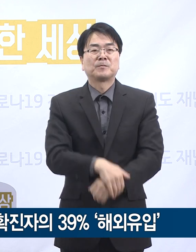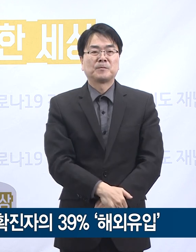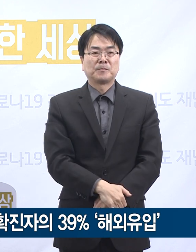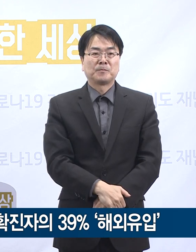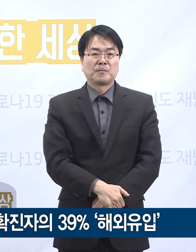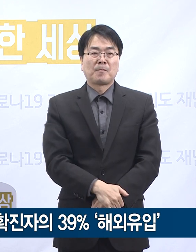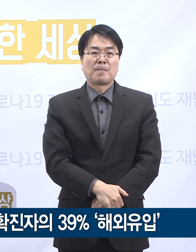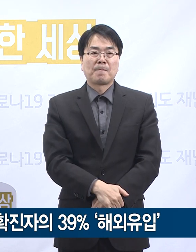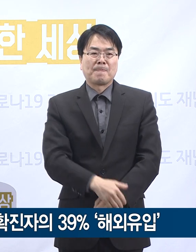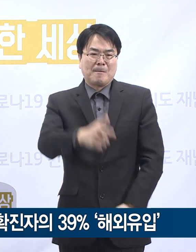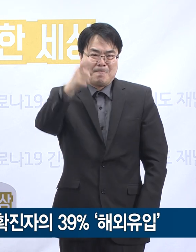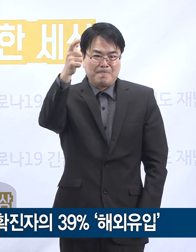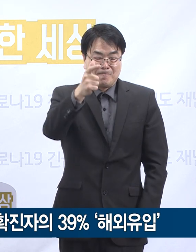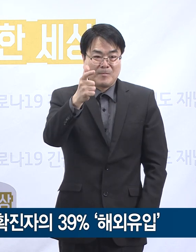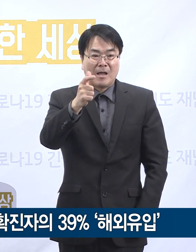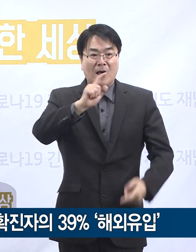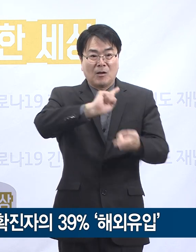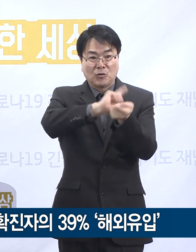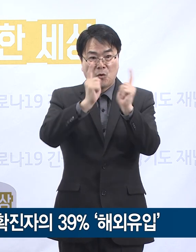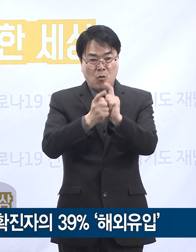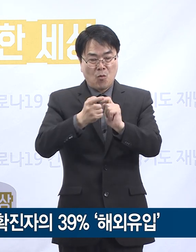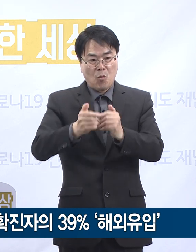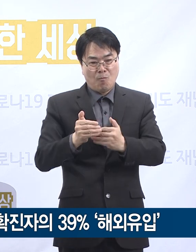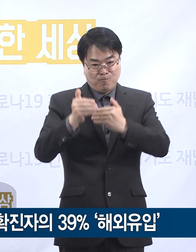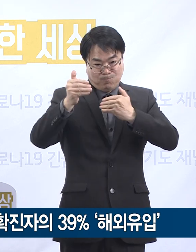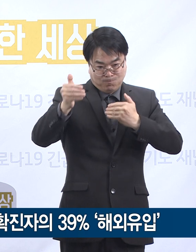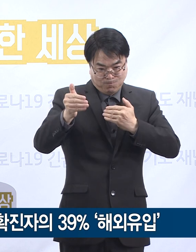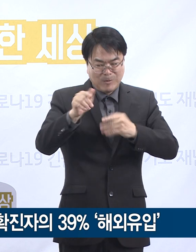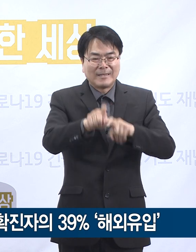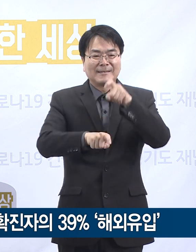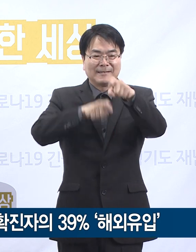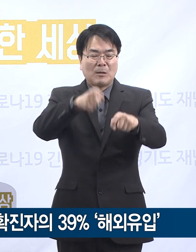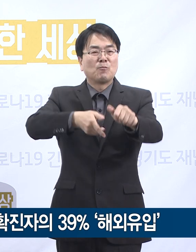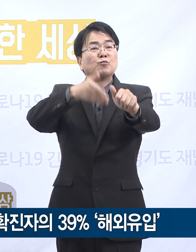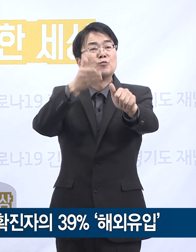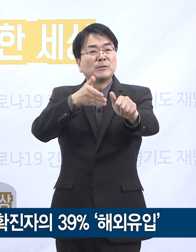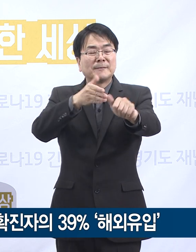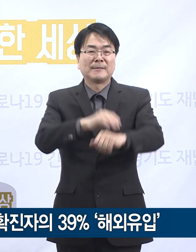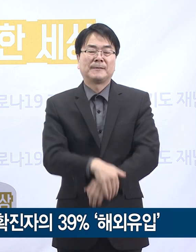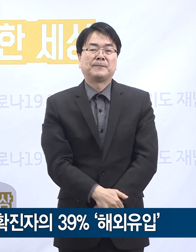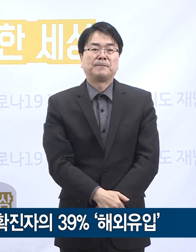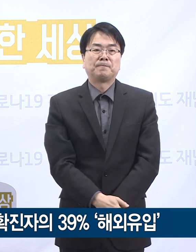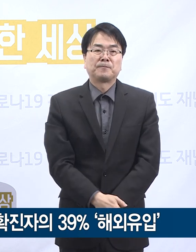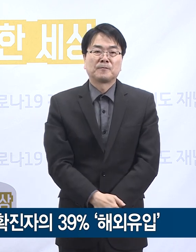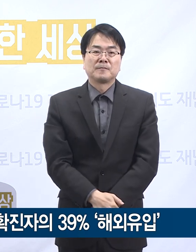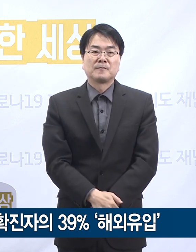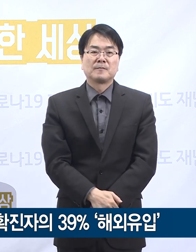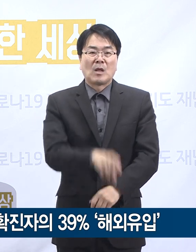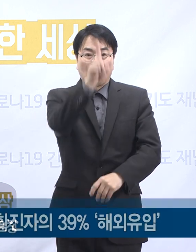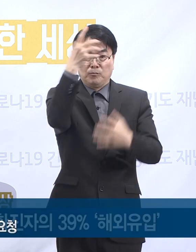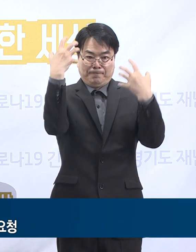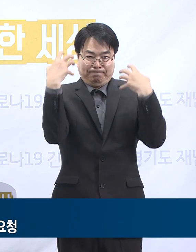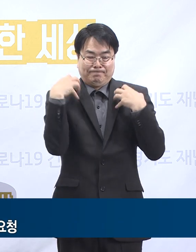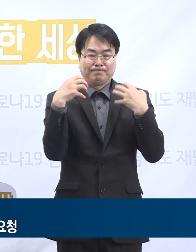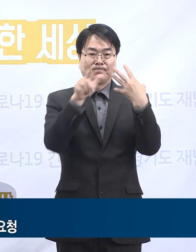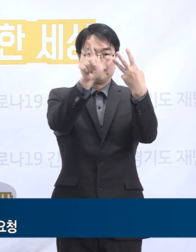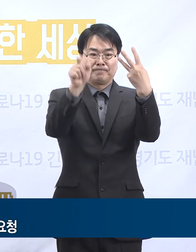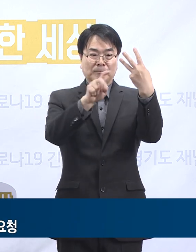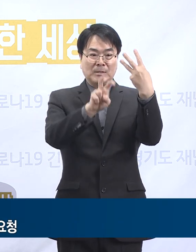마지막으로 고강도 물리적 거리 두기에 지속적인 실천을 부탁드립니다. 정부는 3월